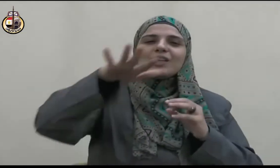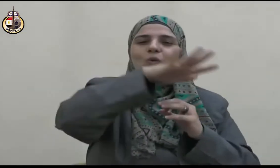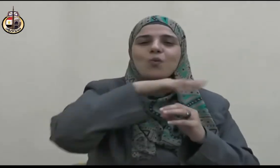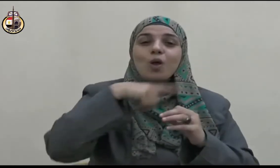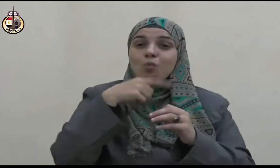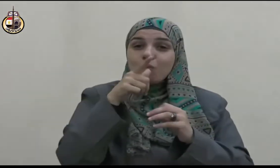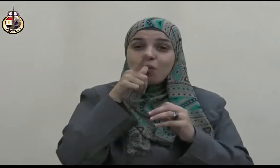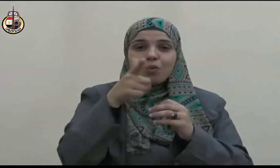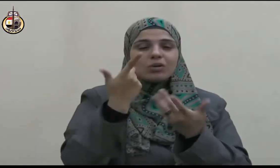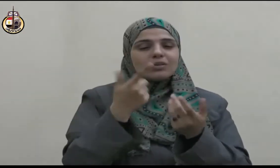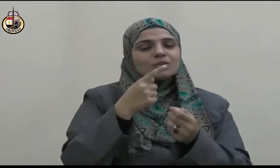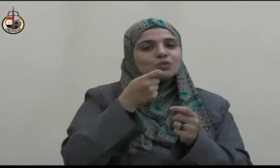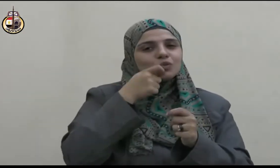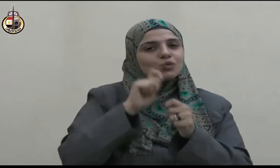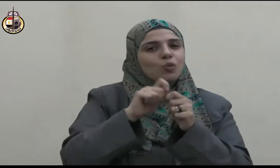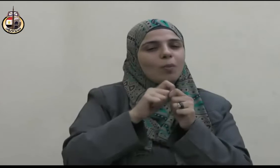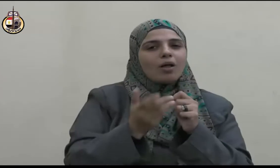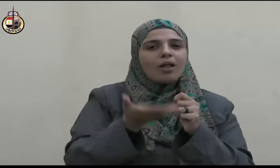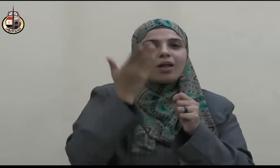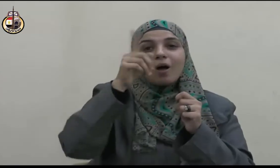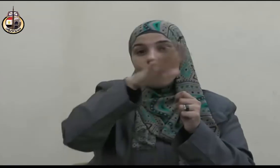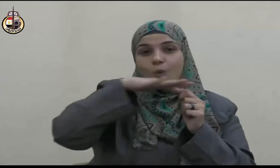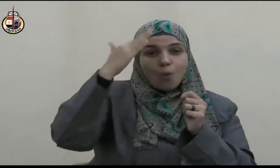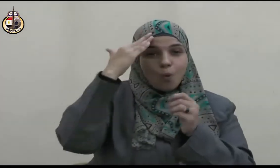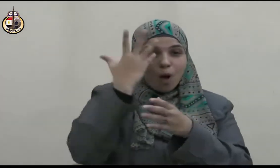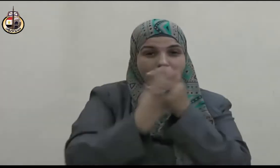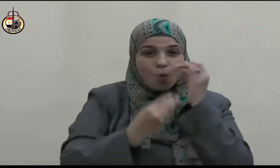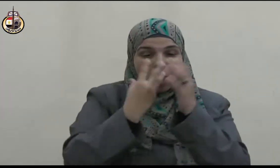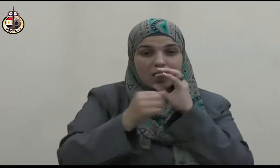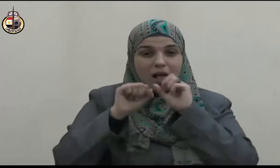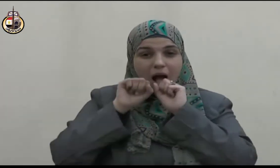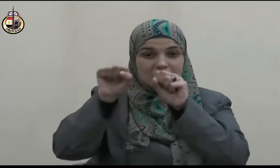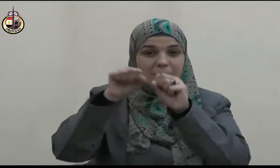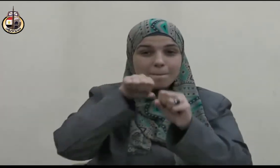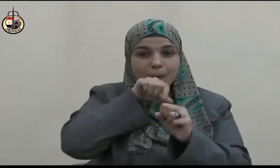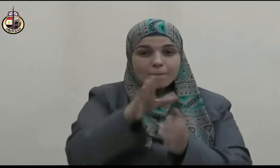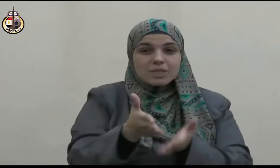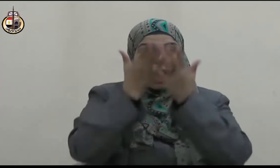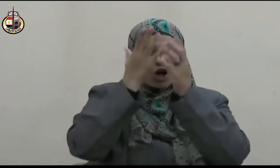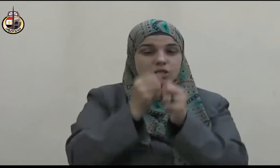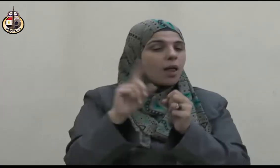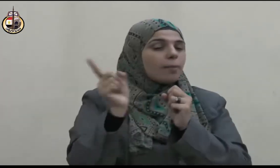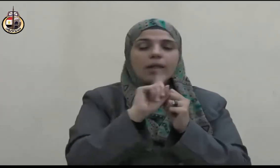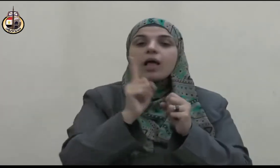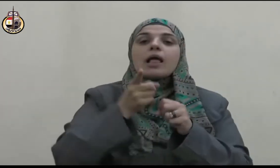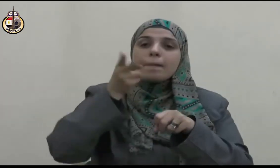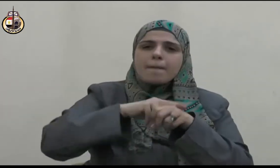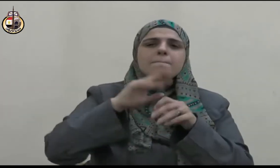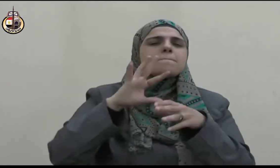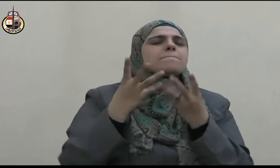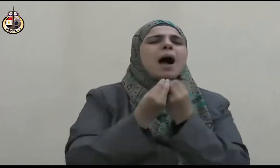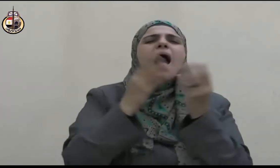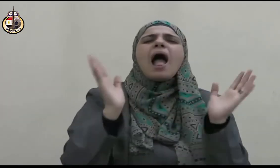ومعاملته لأصحابه فكان يشاركهم في أفراحهم وأحزانهم